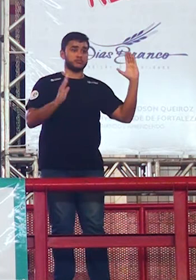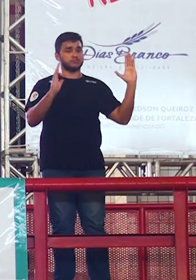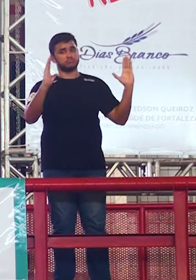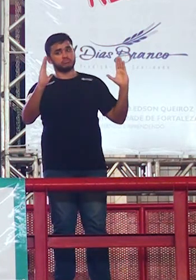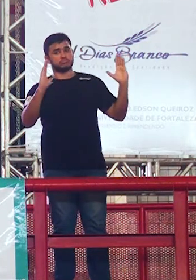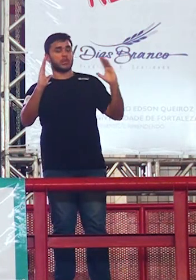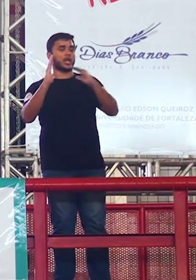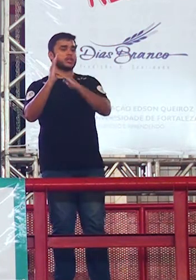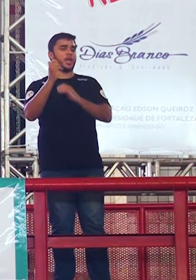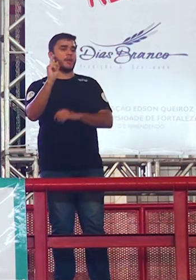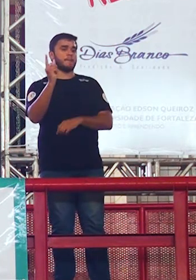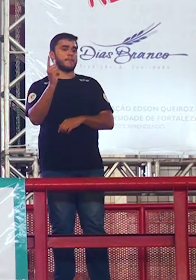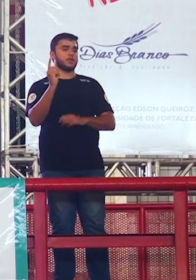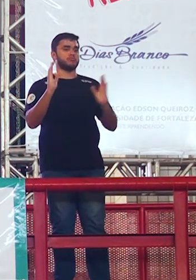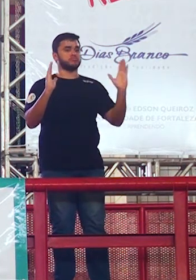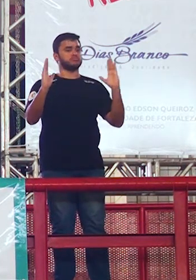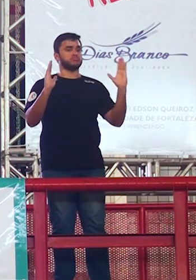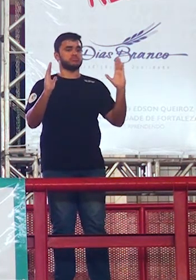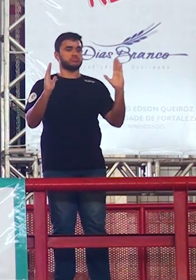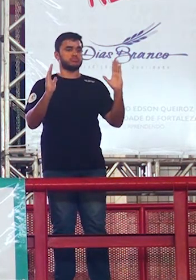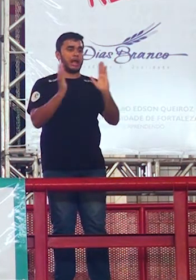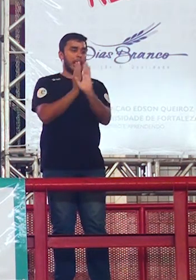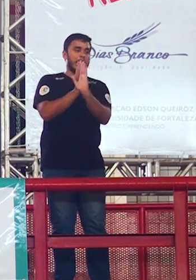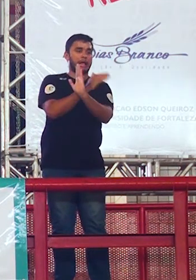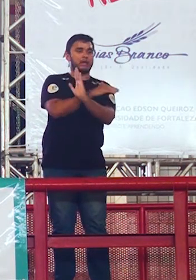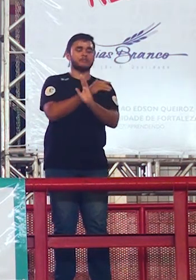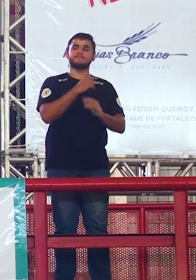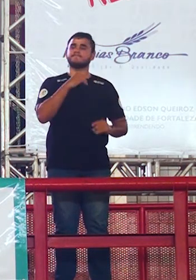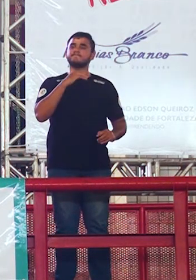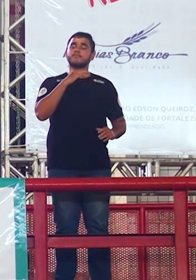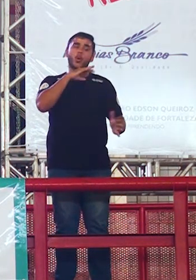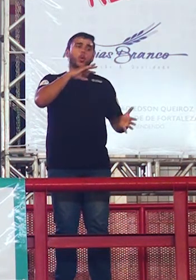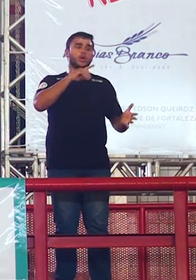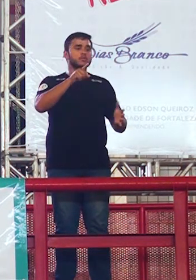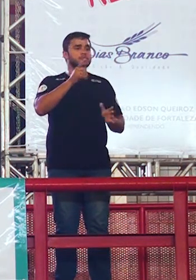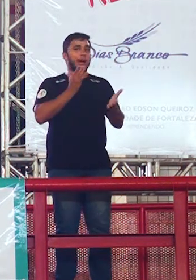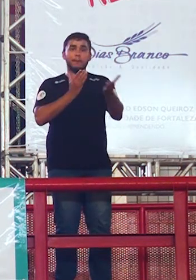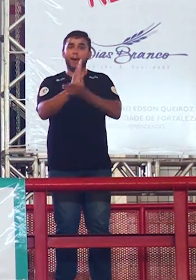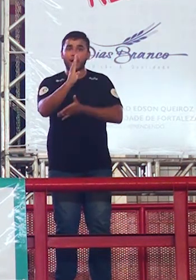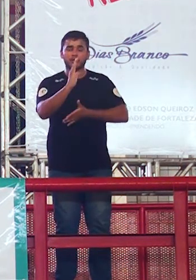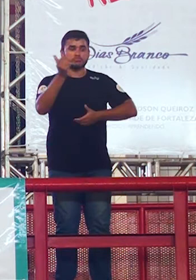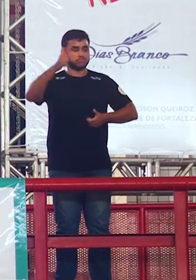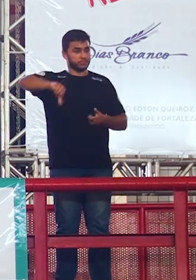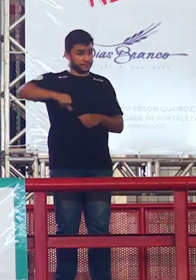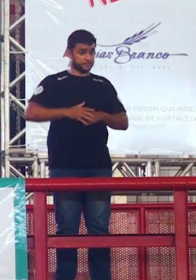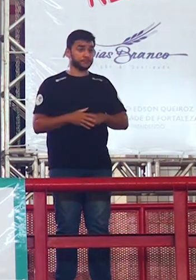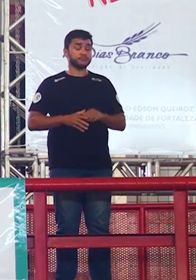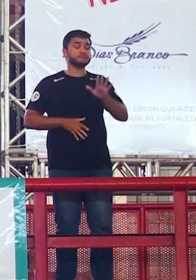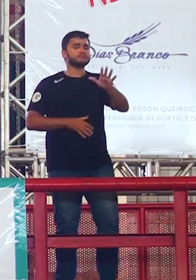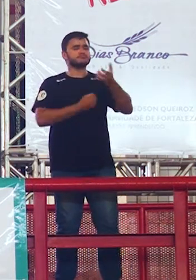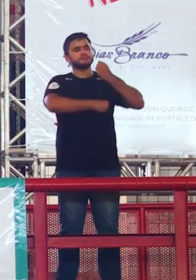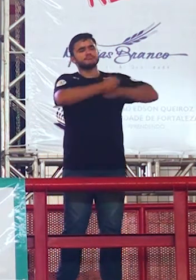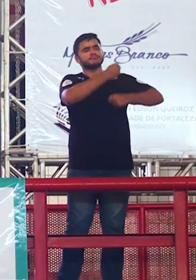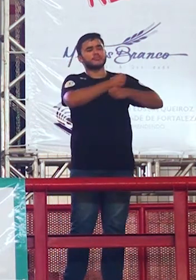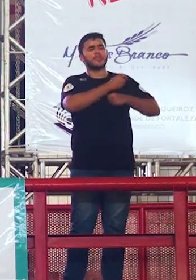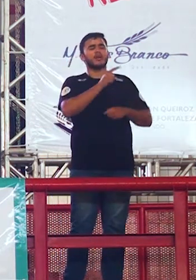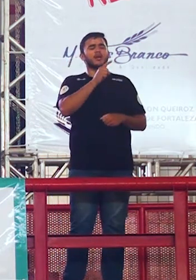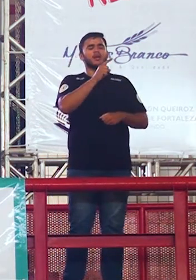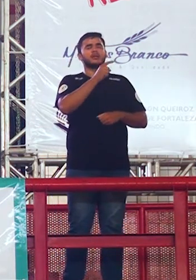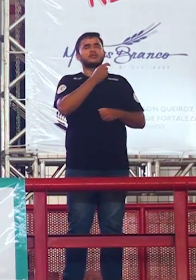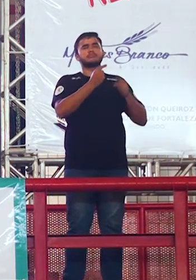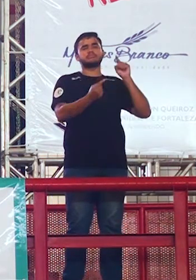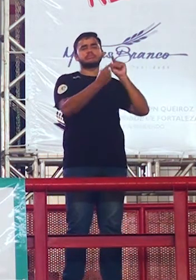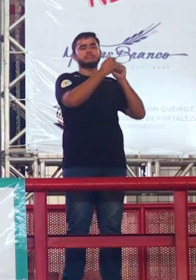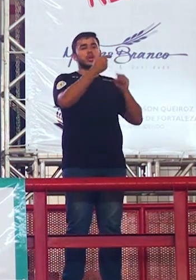900 920 940 não é obrigado a fechar em 2015 lá em Sobral